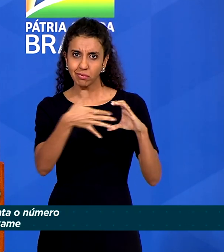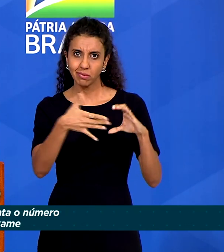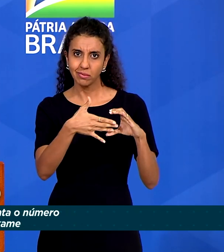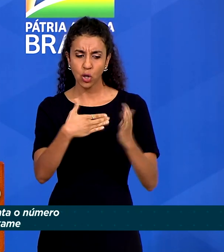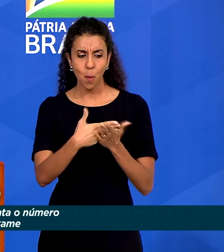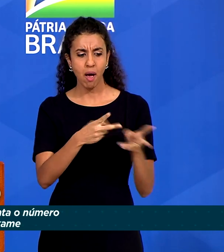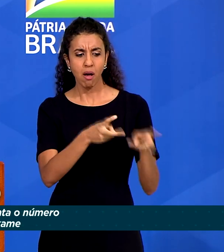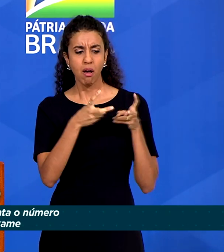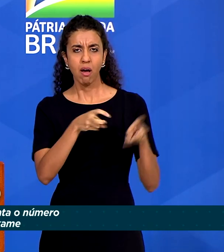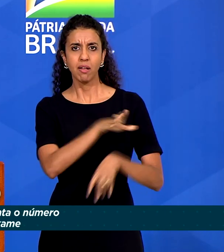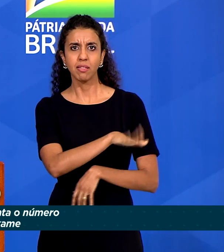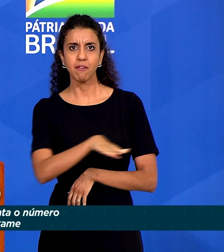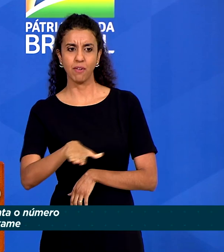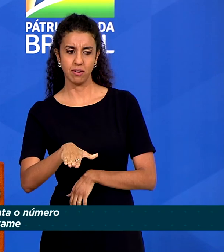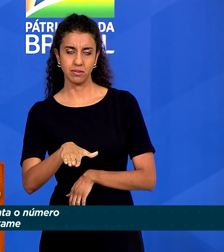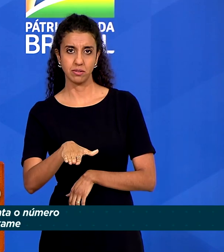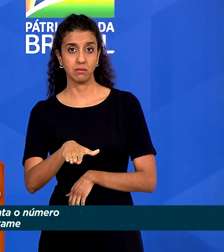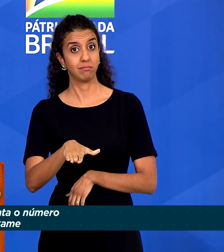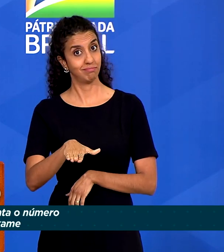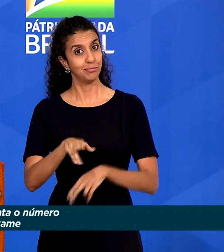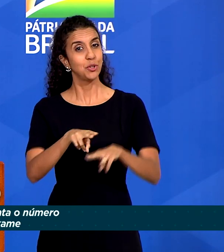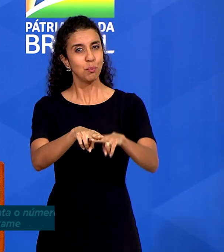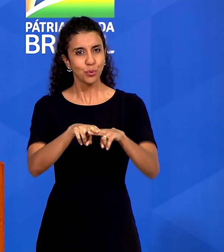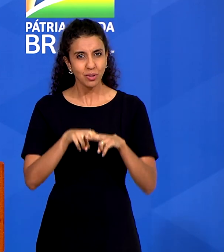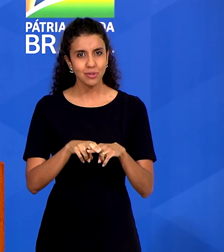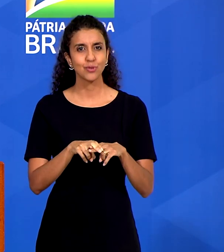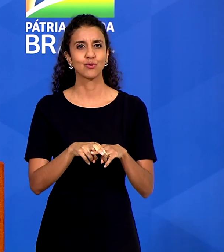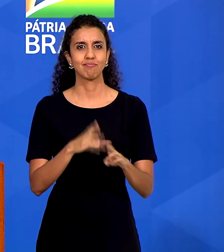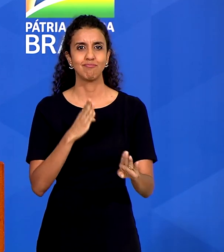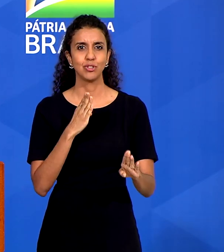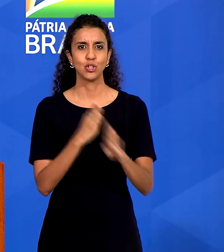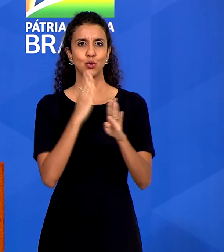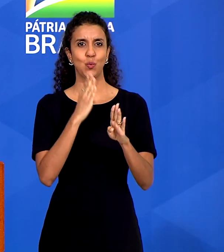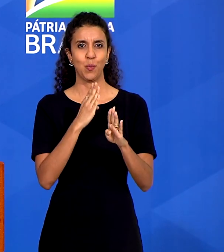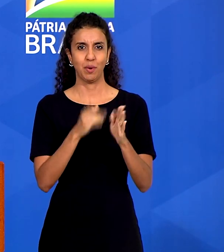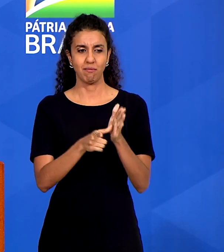infância, ou seja, o diagnóstico é fundamental para salvar vidas.